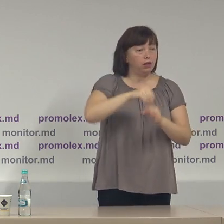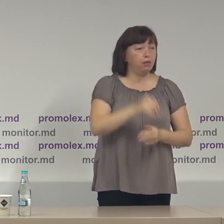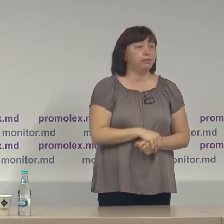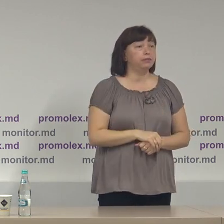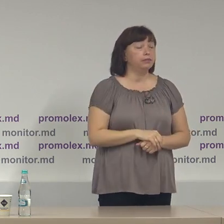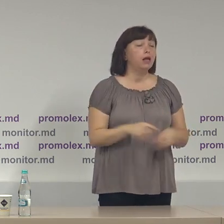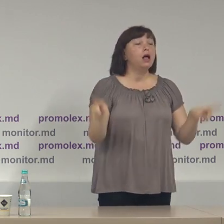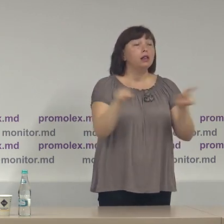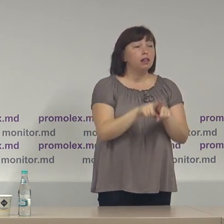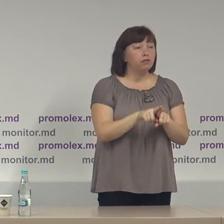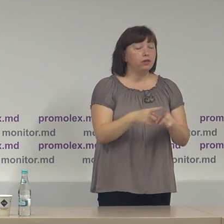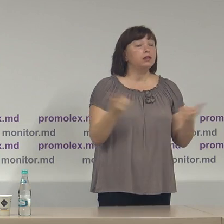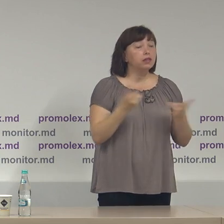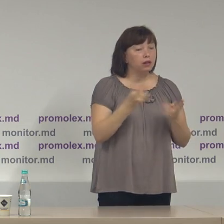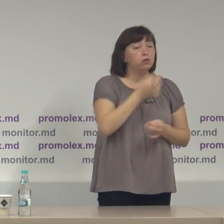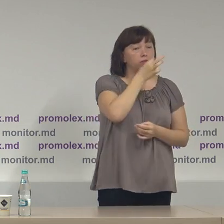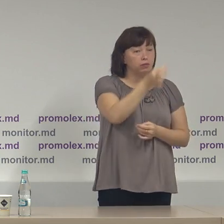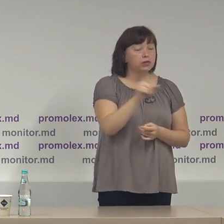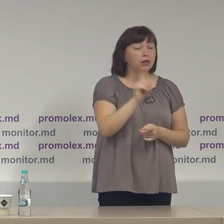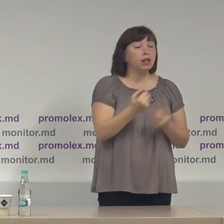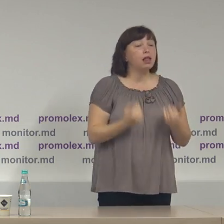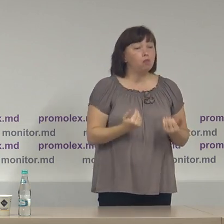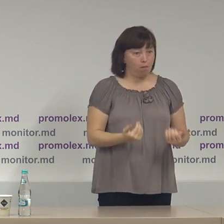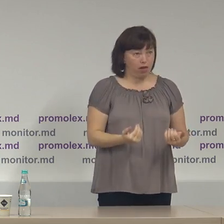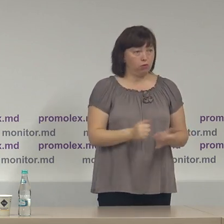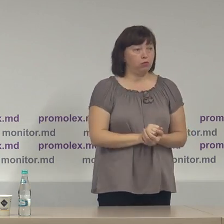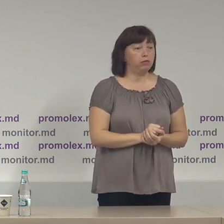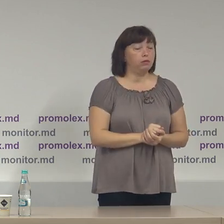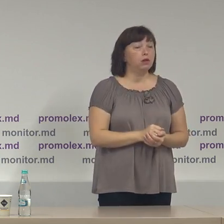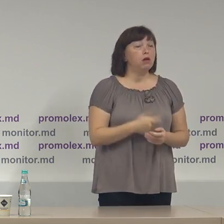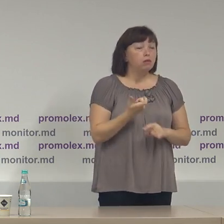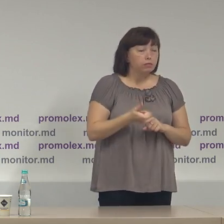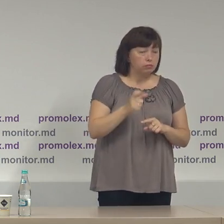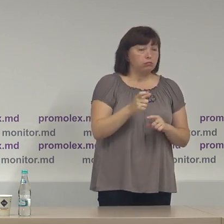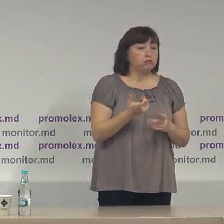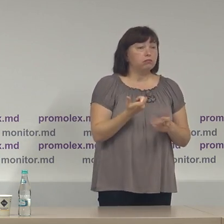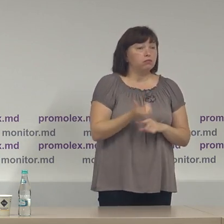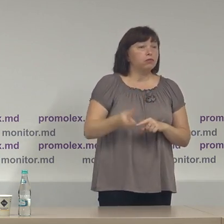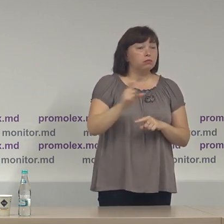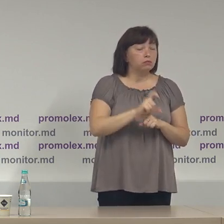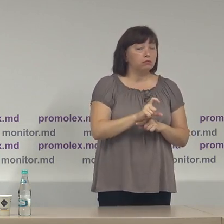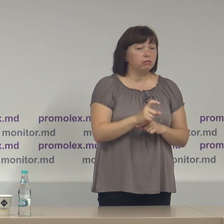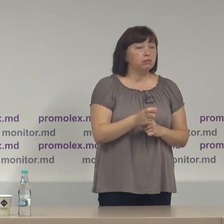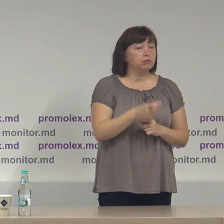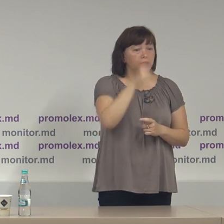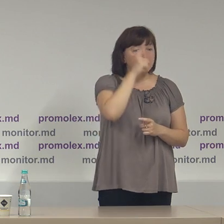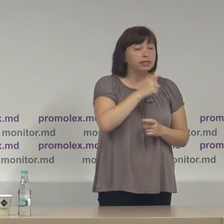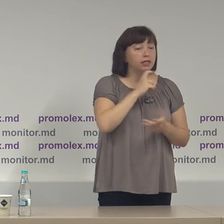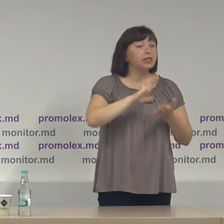La fel trebuie să menționăm că la momentul de față este destul de incertă